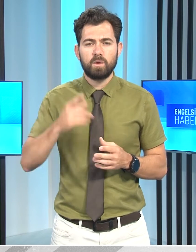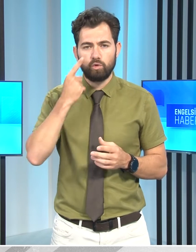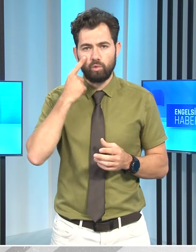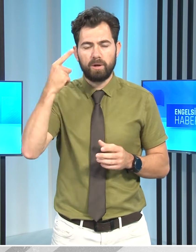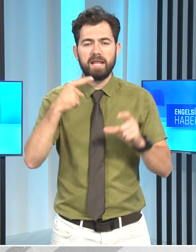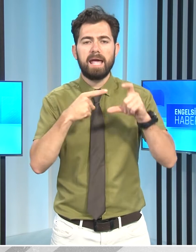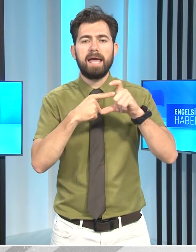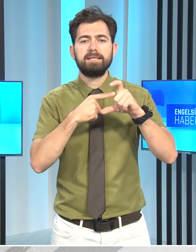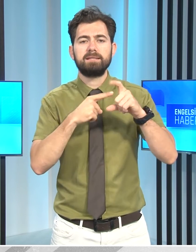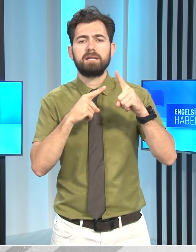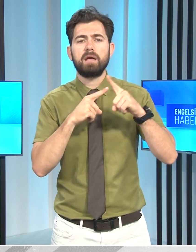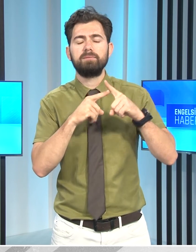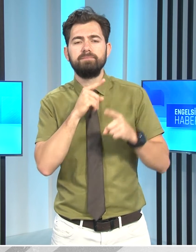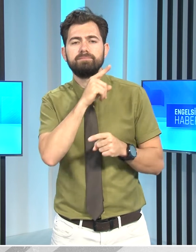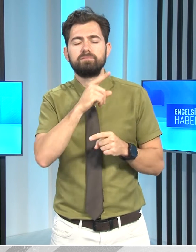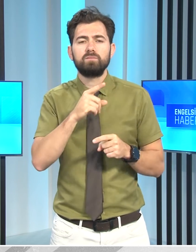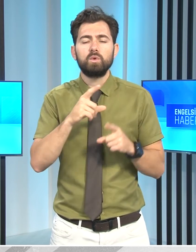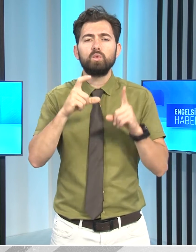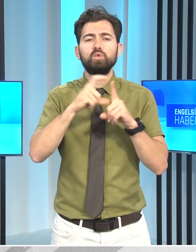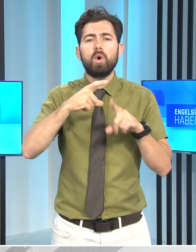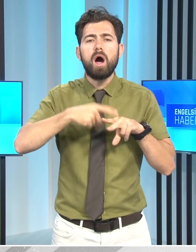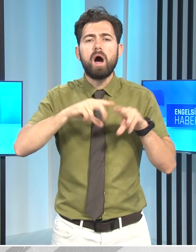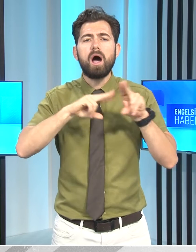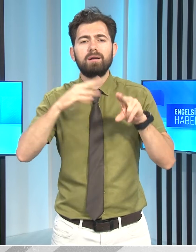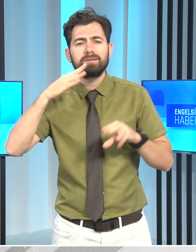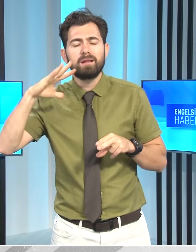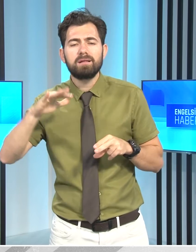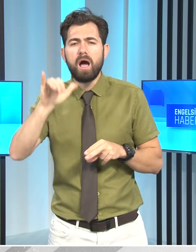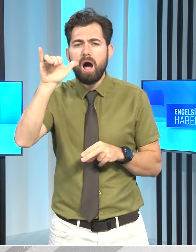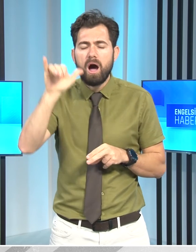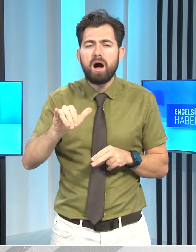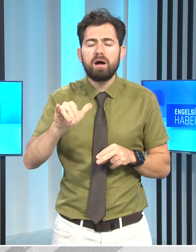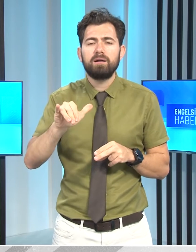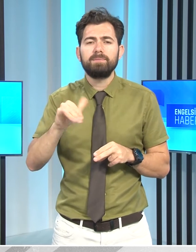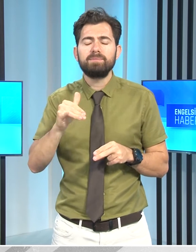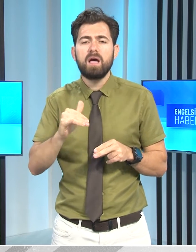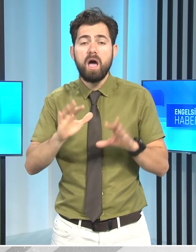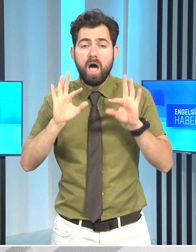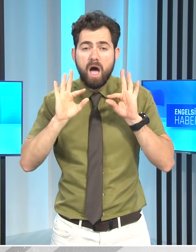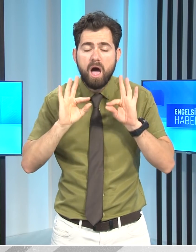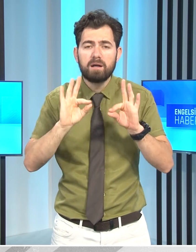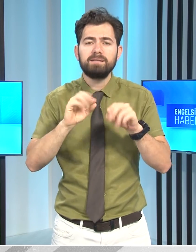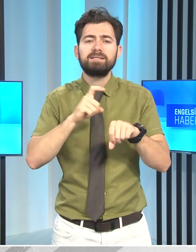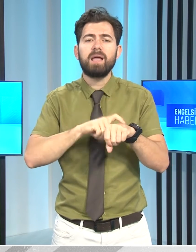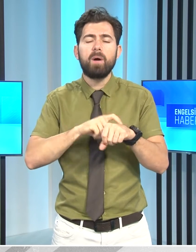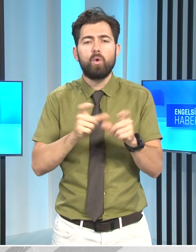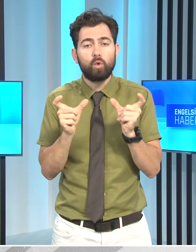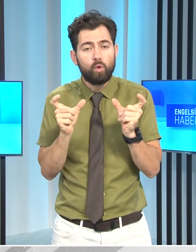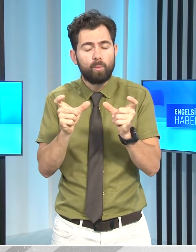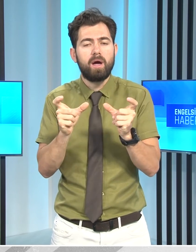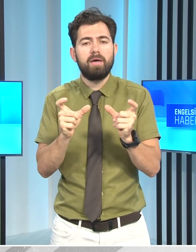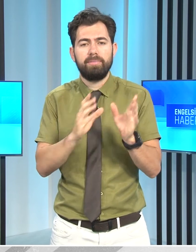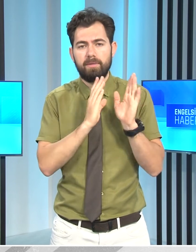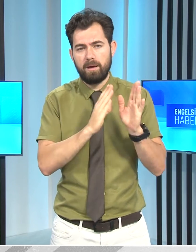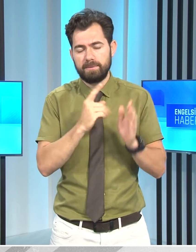Cumhurbaşkanı Ersin Tatar, Doğu Akdeniz'deki hak ve hukukumuzu her şartta korumaya devam